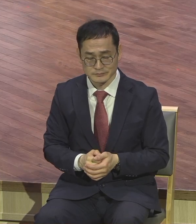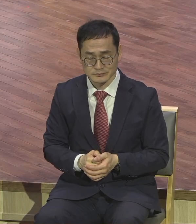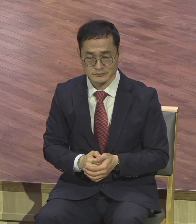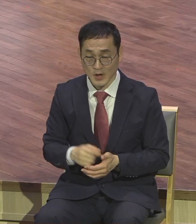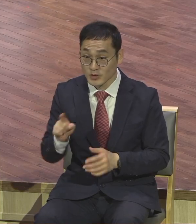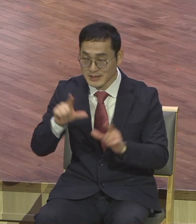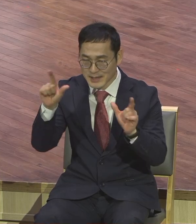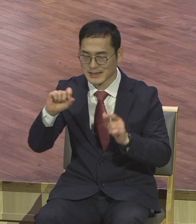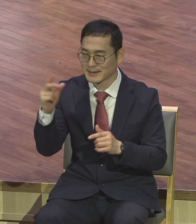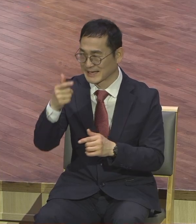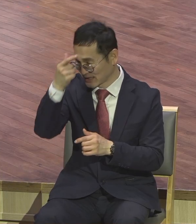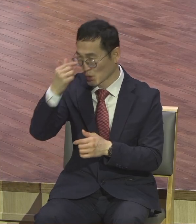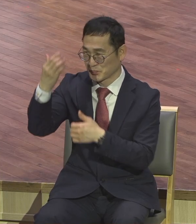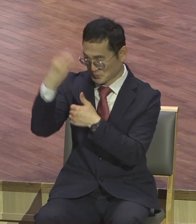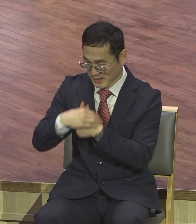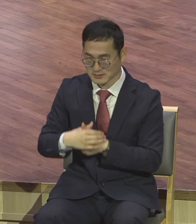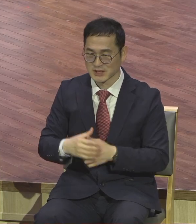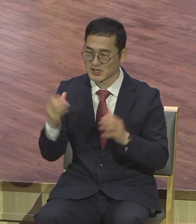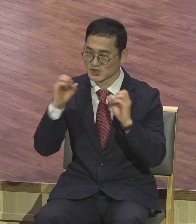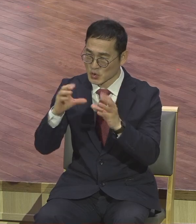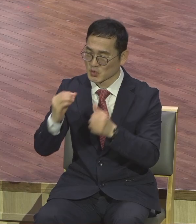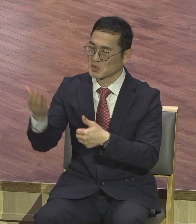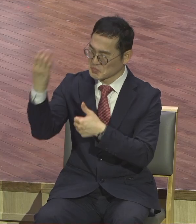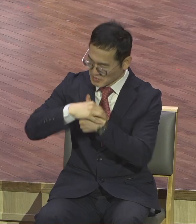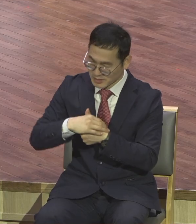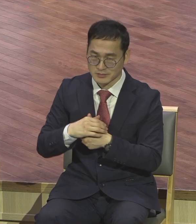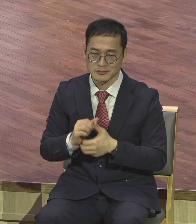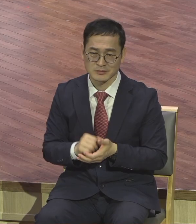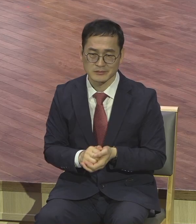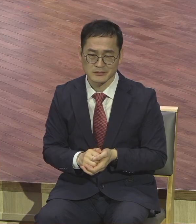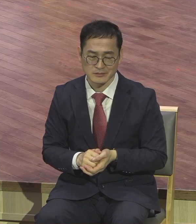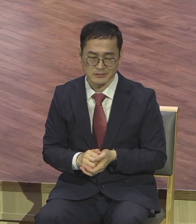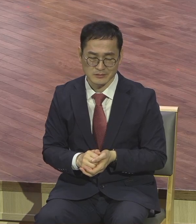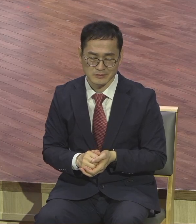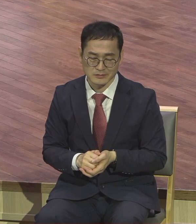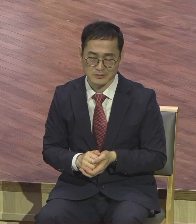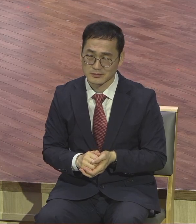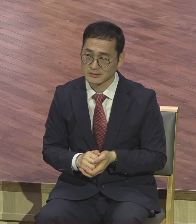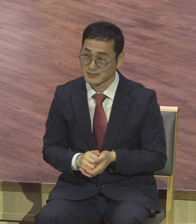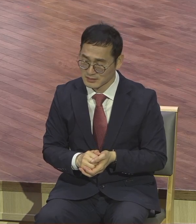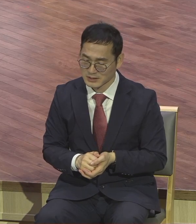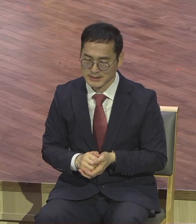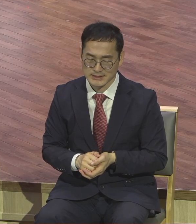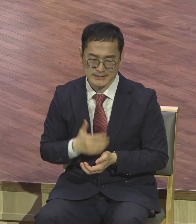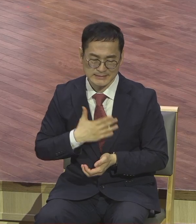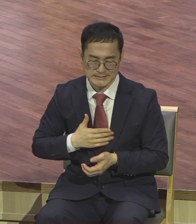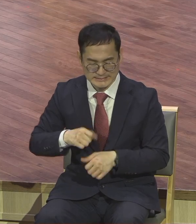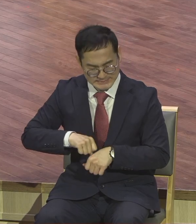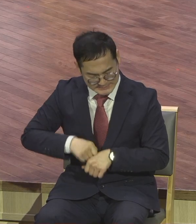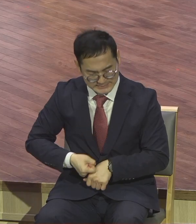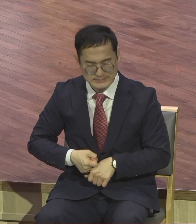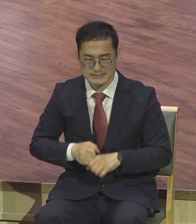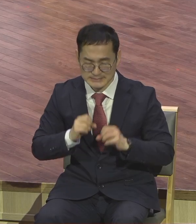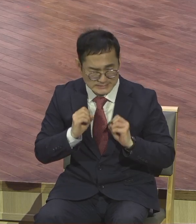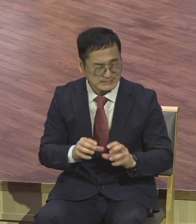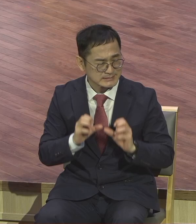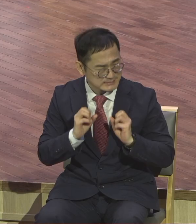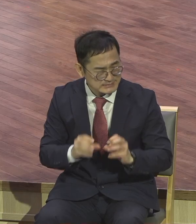어쩔 수 없이 전도하게 되고 어쩔 수 없이 맡겨주는 이 헌신 직분에 대해서 헌신하게 올인을 할 수밖에